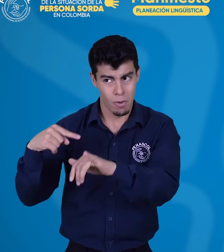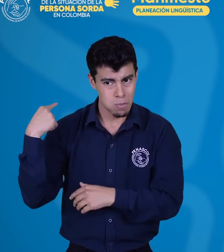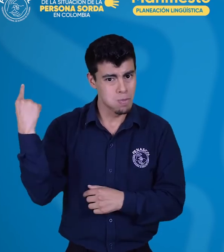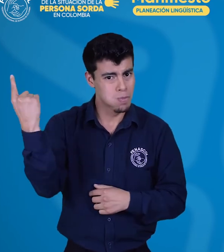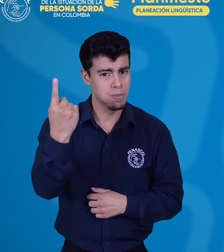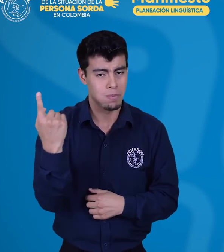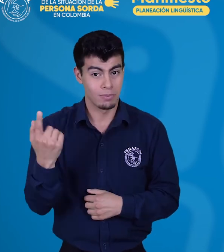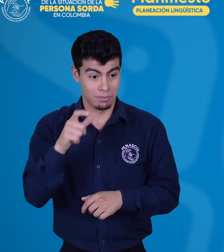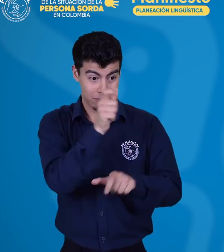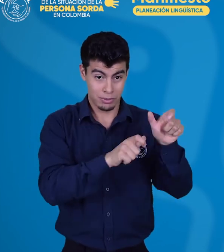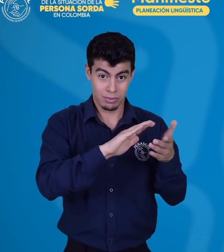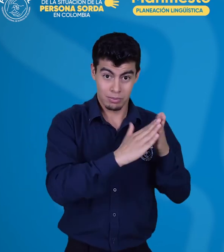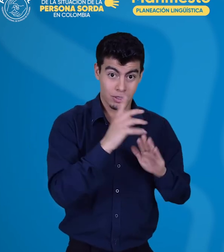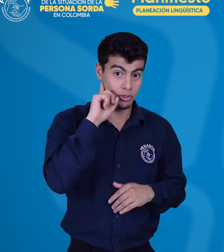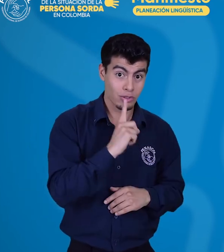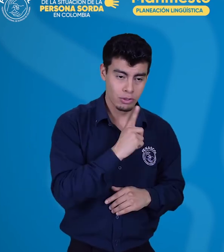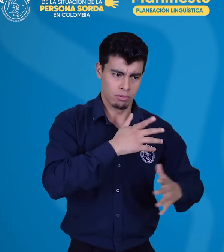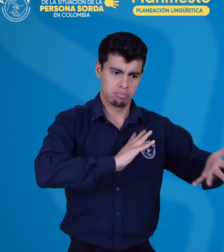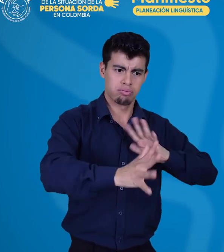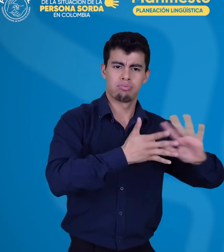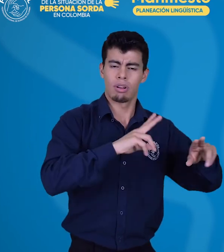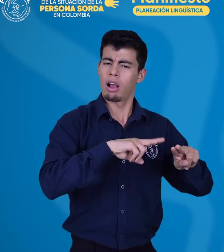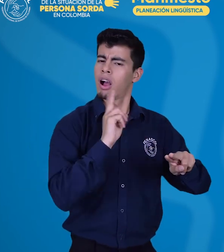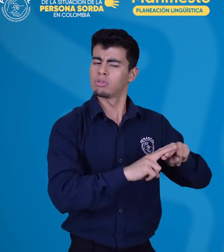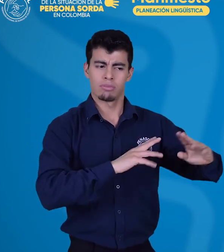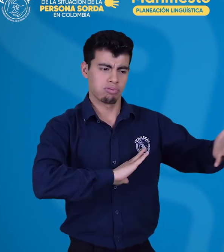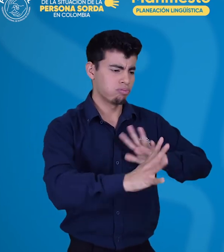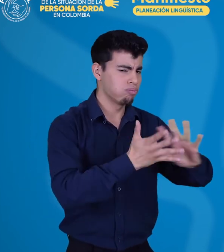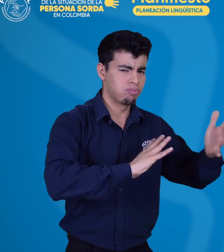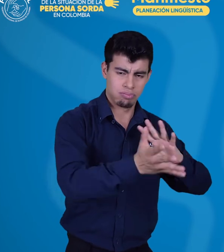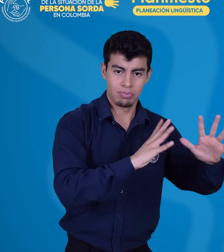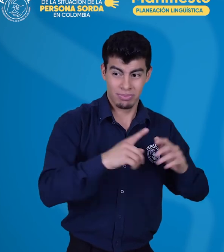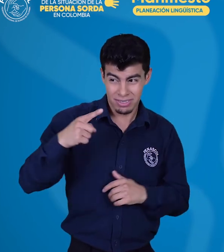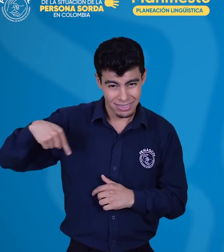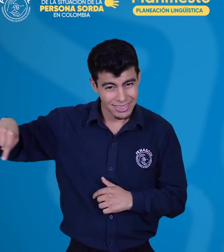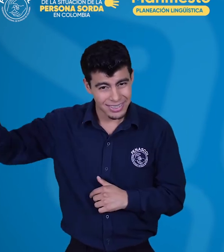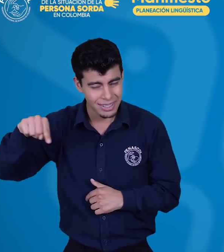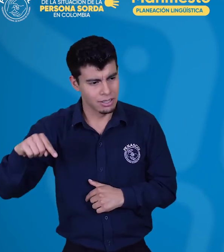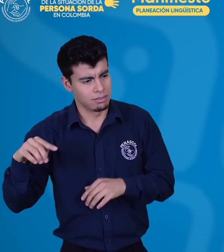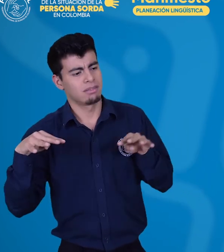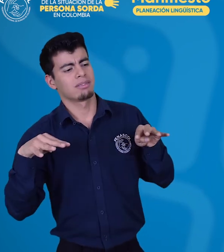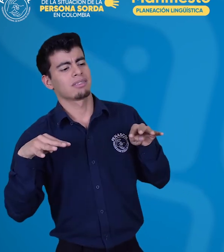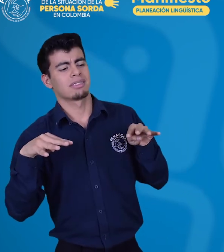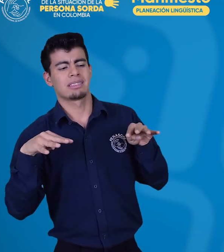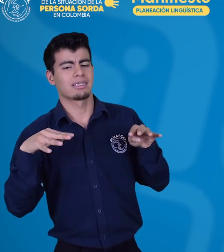reproduciéndose, no solo contra la lengua, sino contra sus usuarios naturales, las personas sordas.